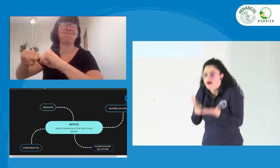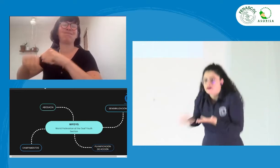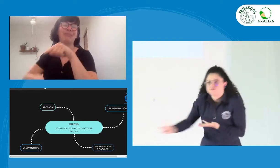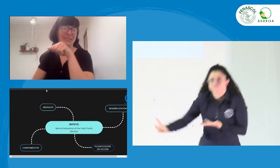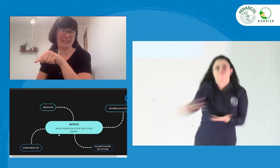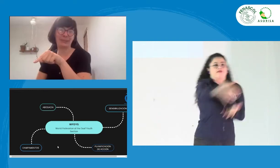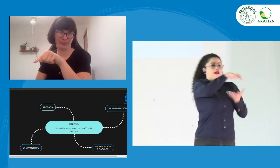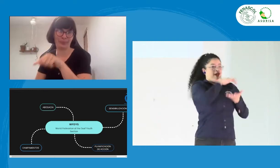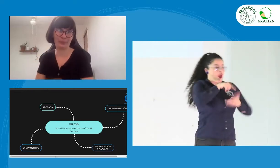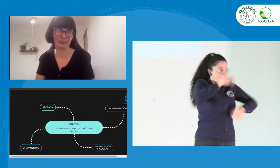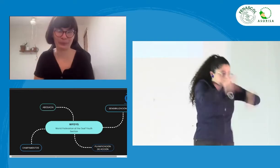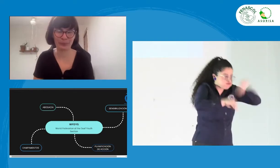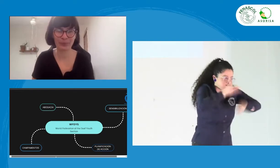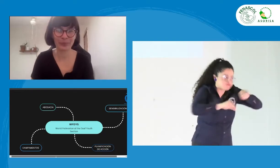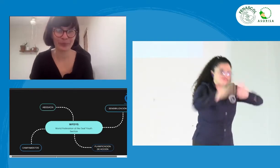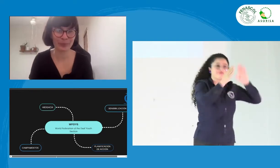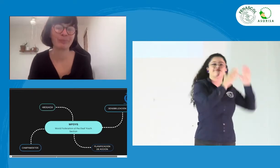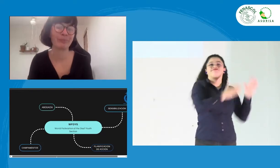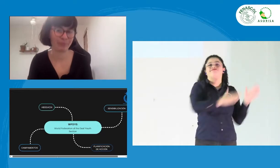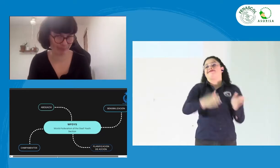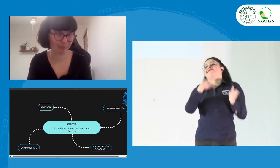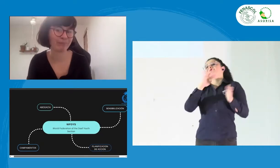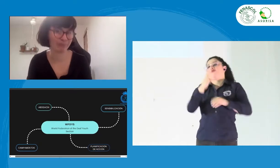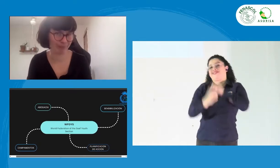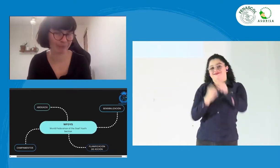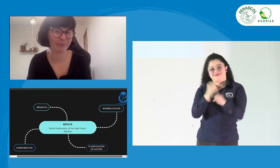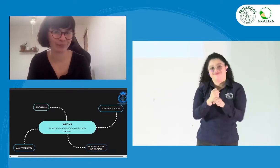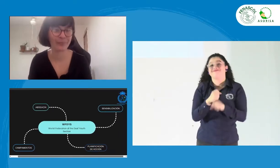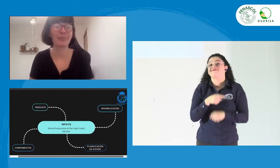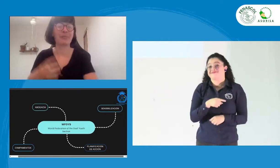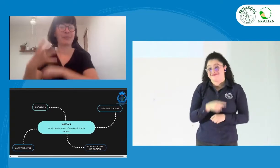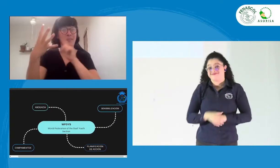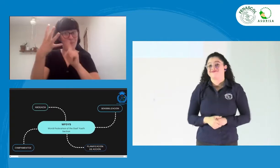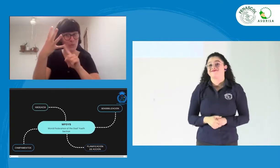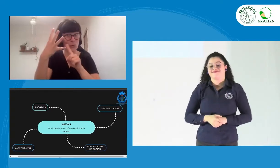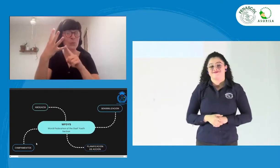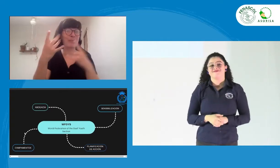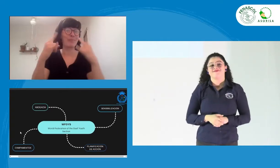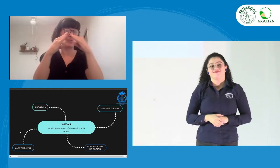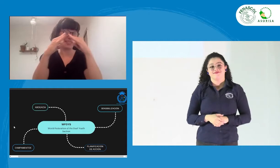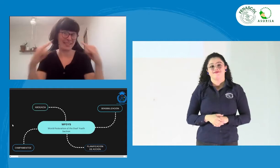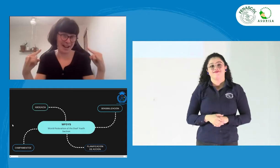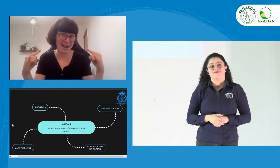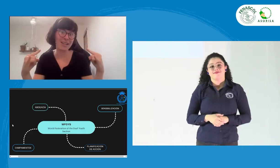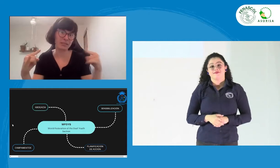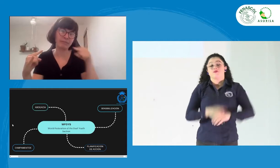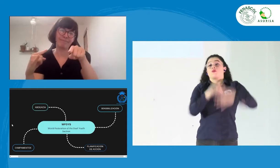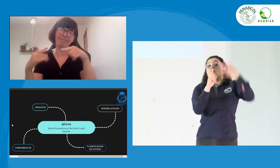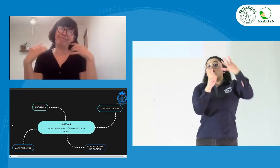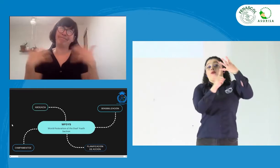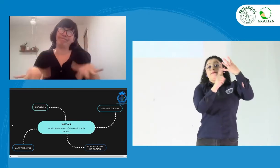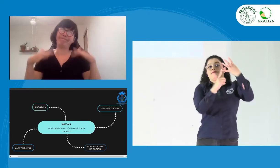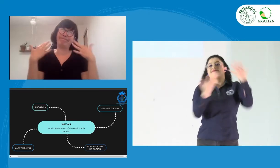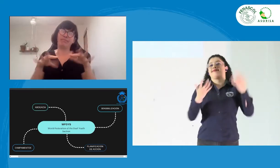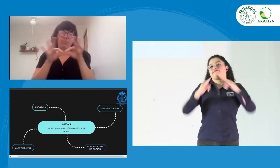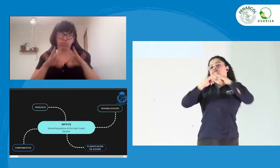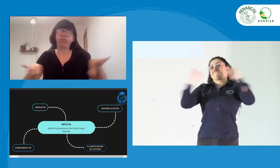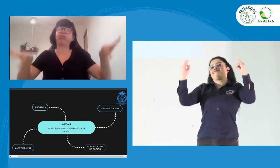Recogemos las necesidades de las regiones, de las diferentes asociaciones y vamos haciendo nuestra